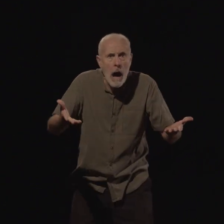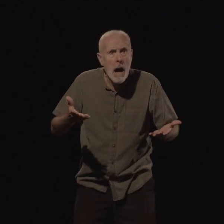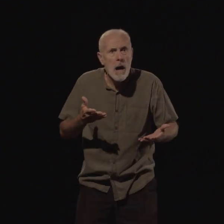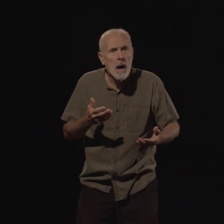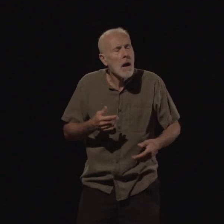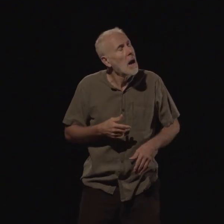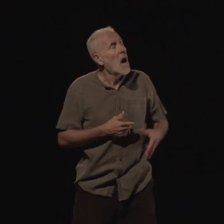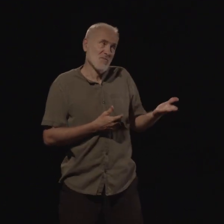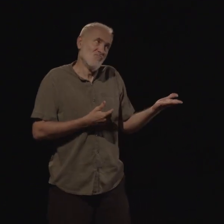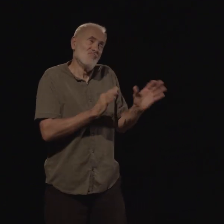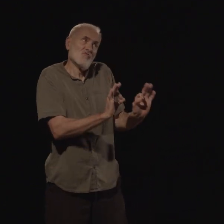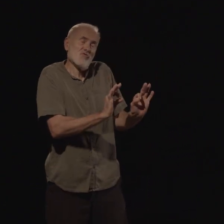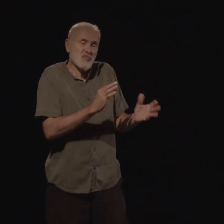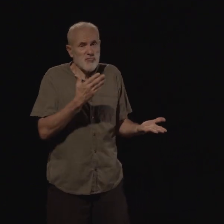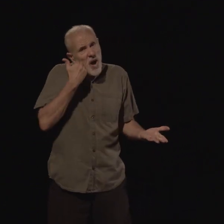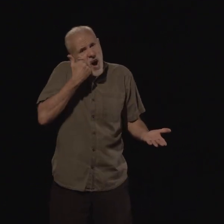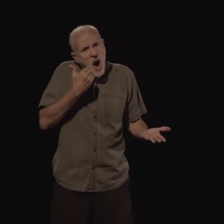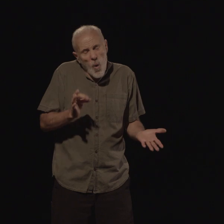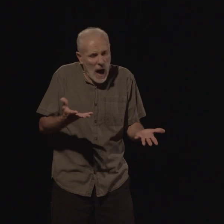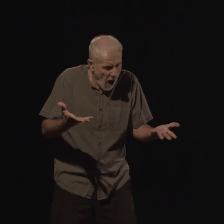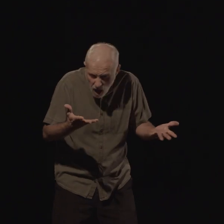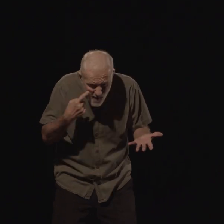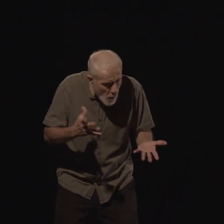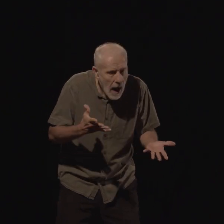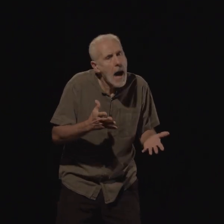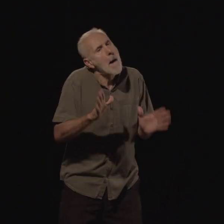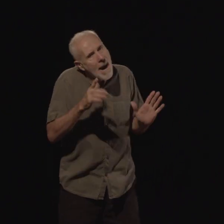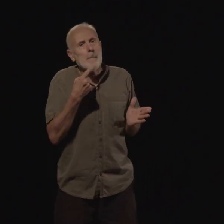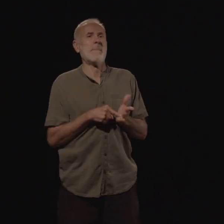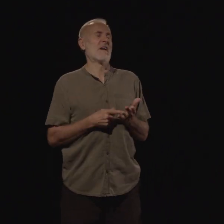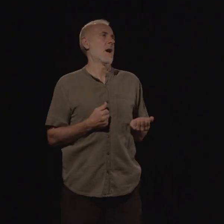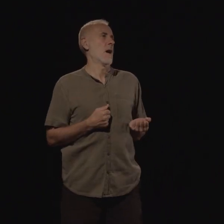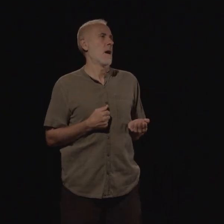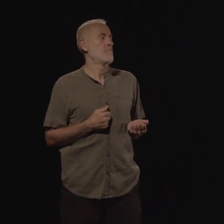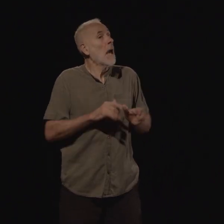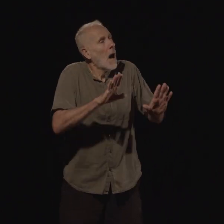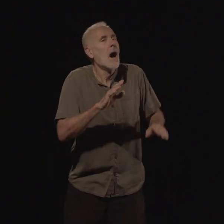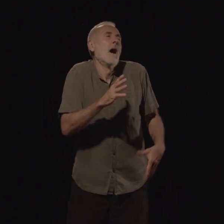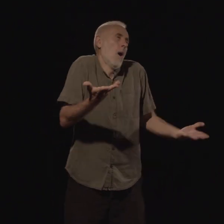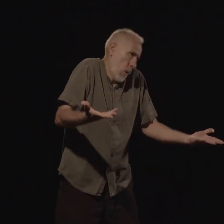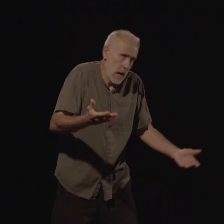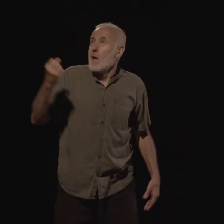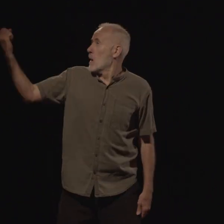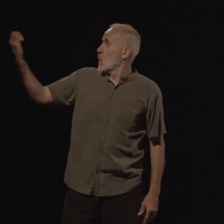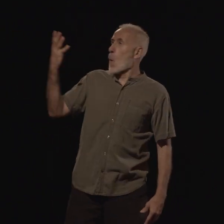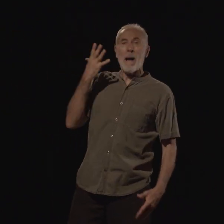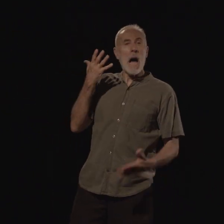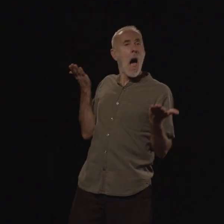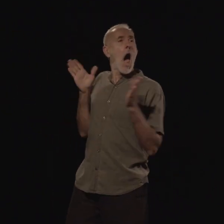C'est un inconvénient, dit l'homme, mais c'est tout de même mieux ainsi. Car si je n'ai plus de soleil, bien sûr, je n'ai plus de lumière. Mais au moins alors,